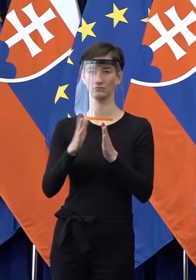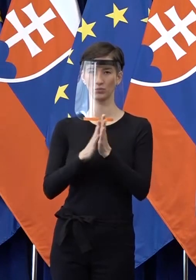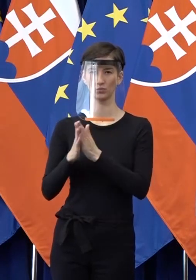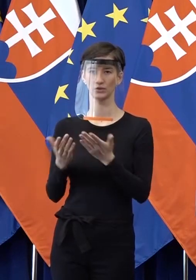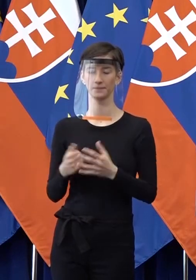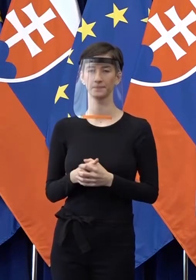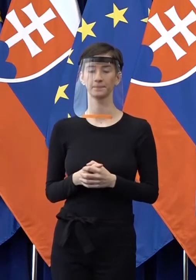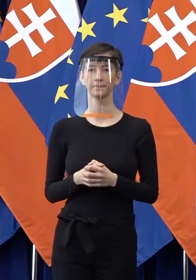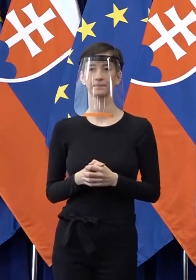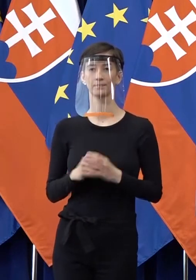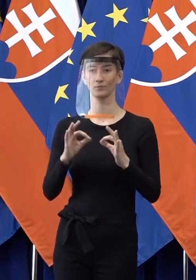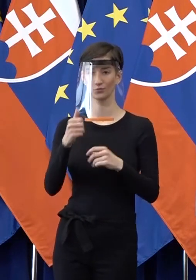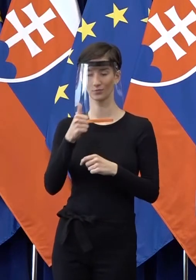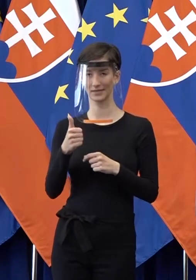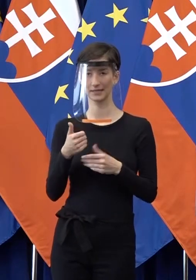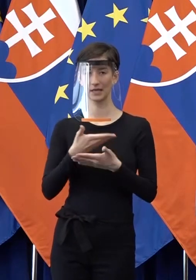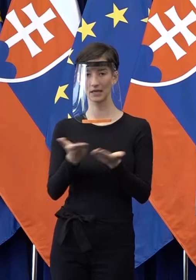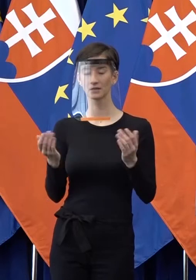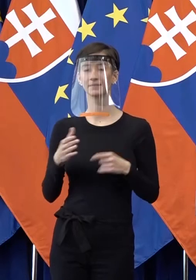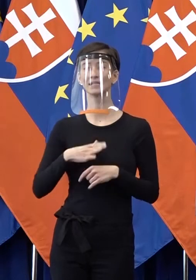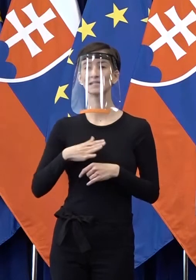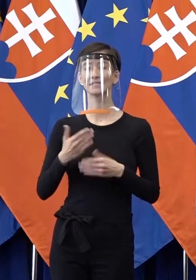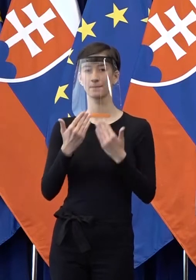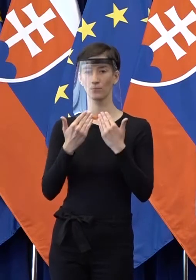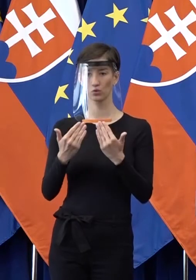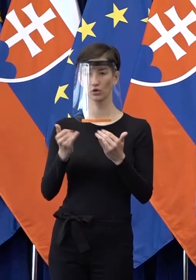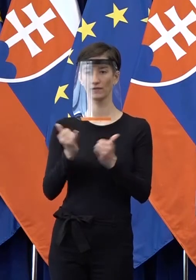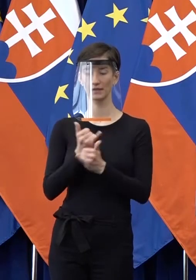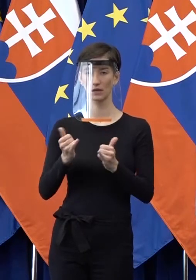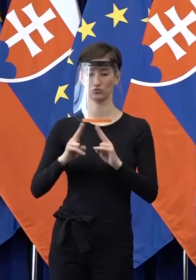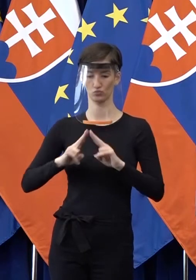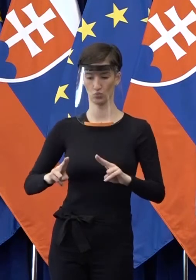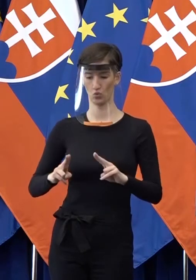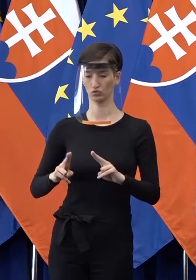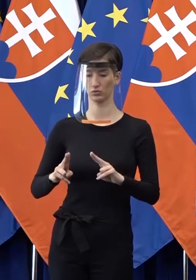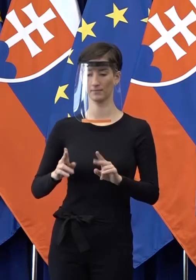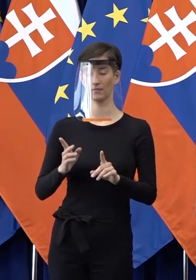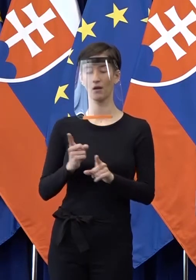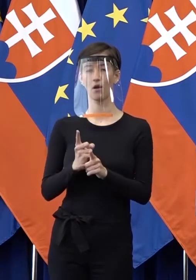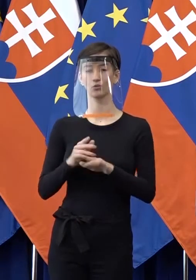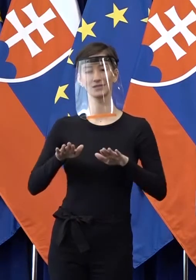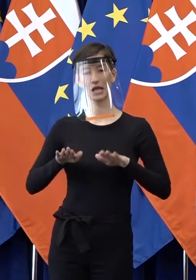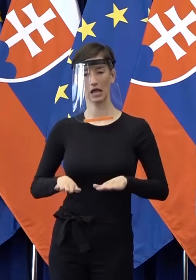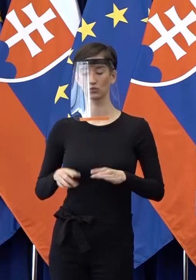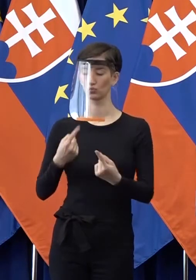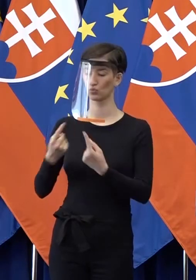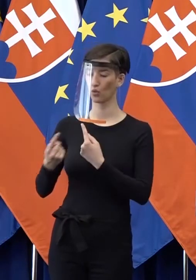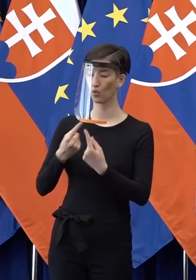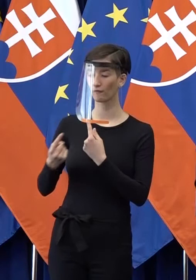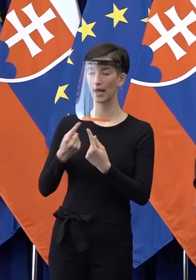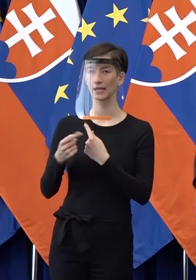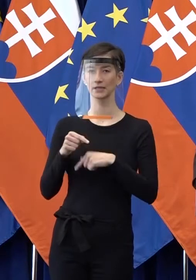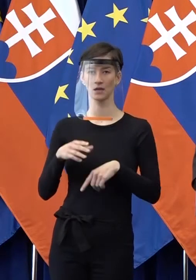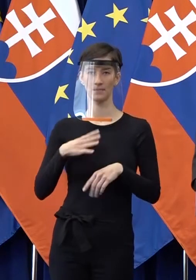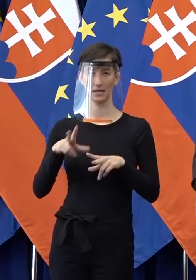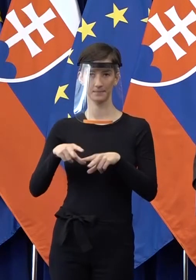Dobrý deň, Prajem. V prvnú rade chcem poďakovať za možnosť naozaj sadnú spolu za rokovací stôl. Žijeme mimoriádnu situáciu